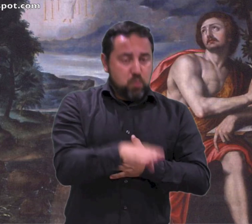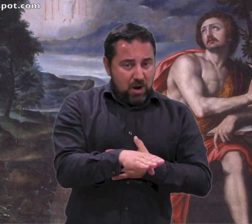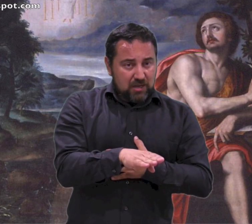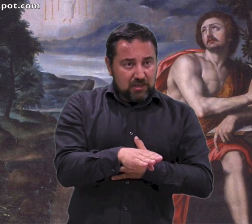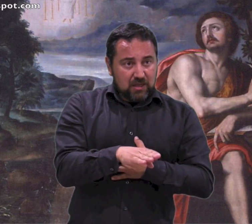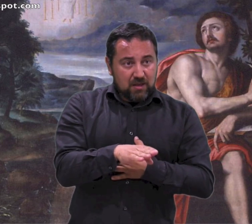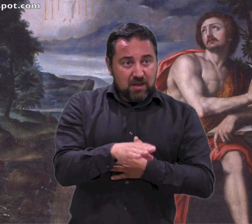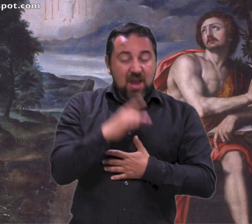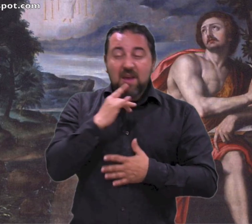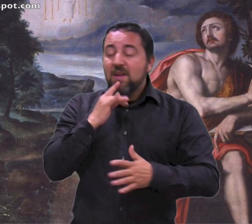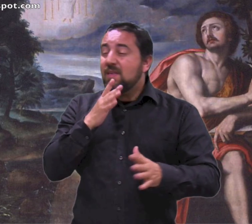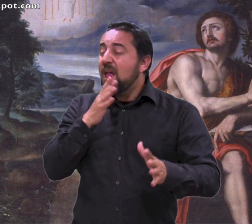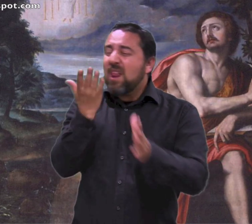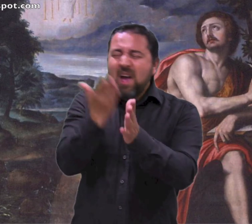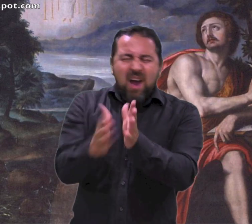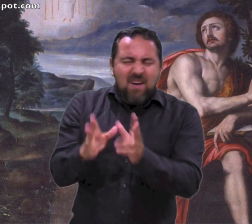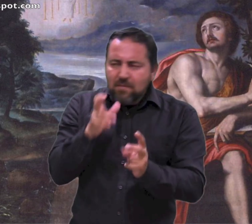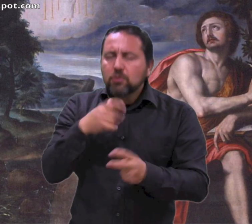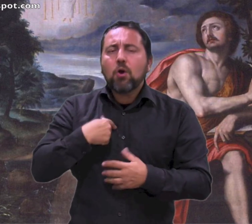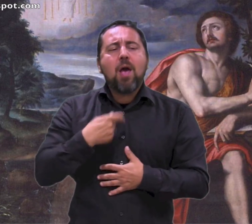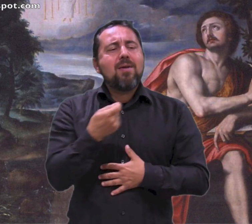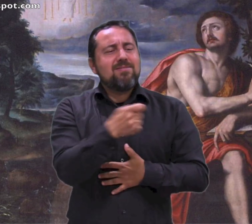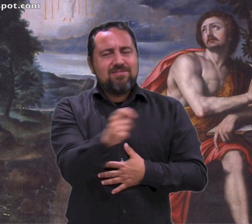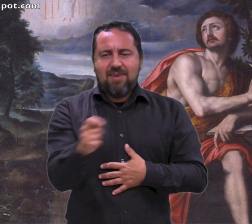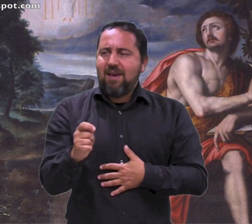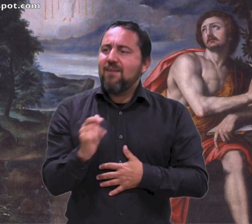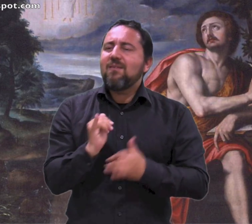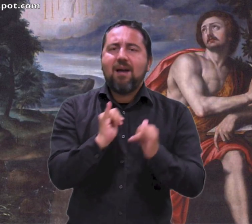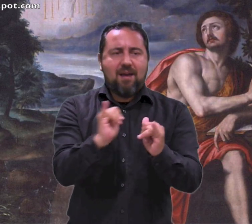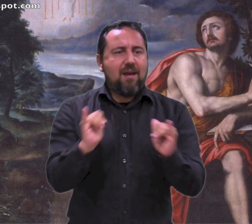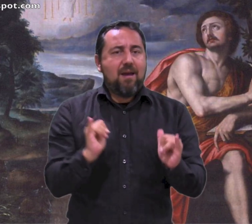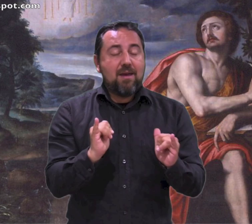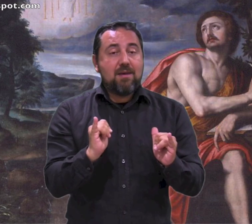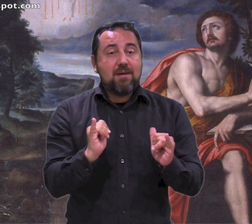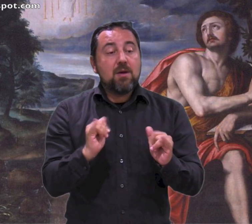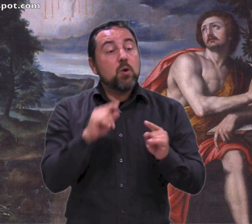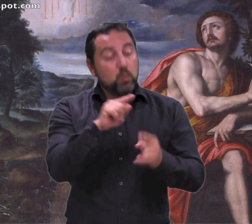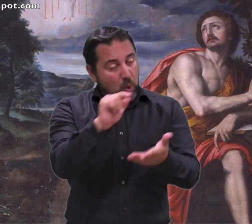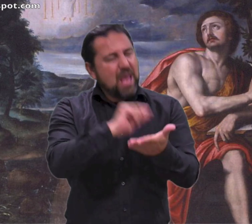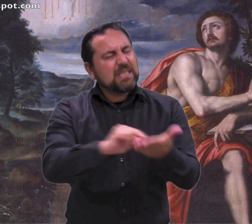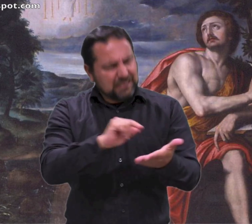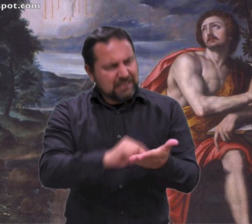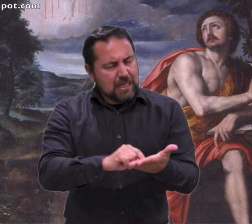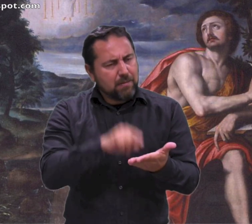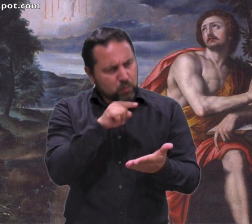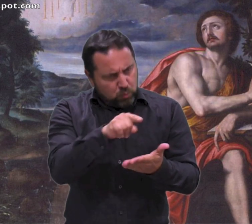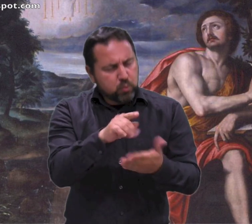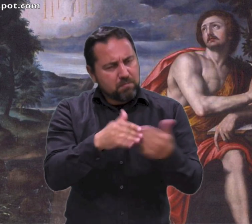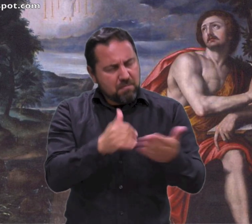tengo las llaves de la muerte y del abismo. Escribe pues